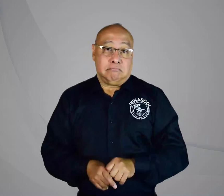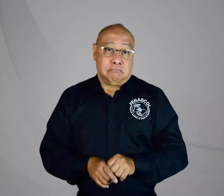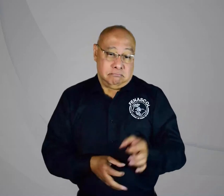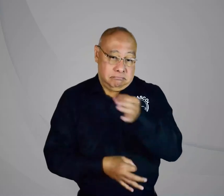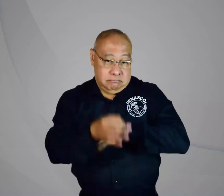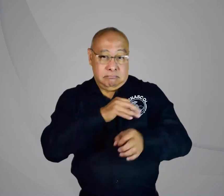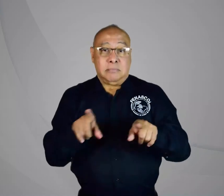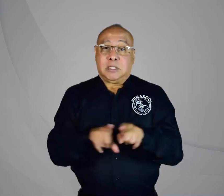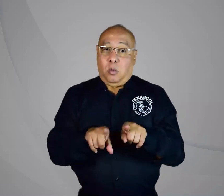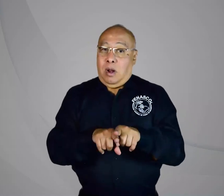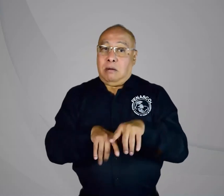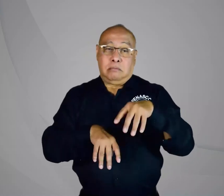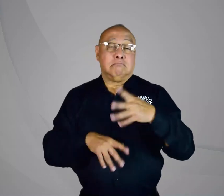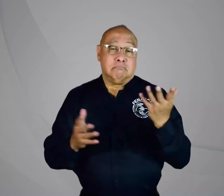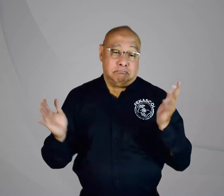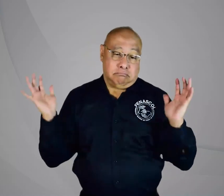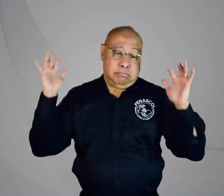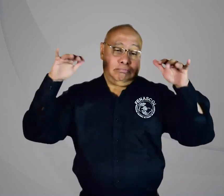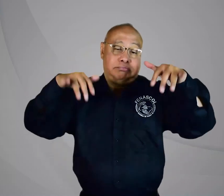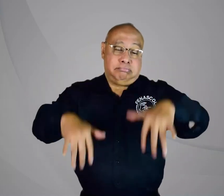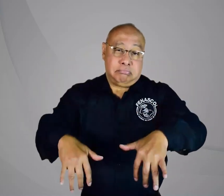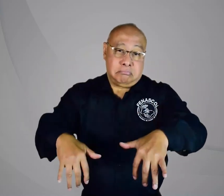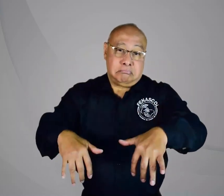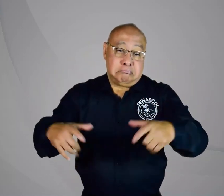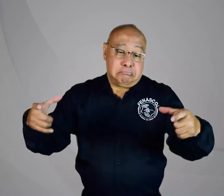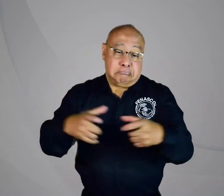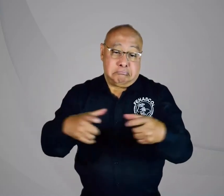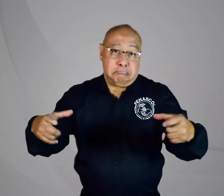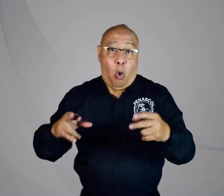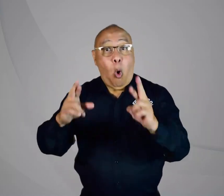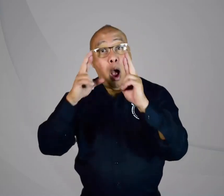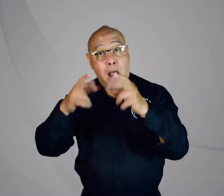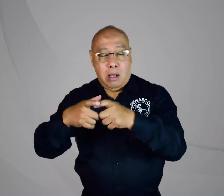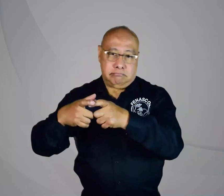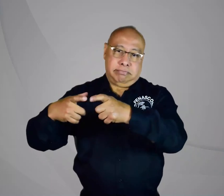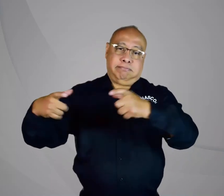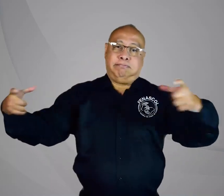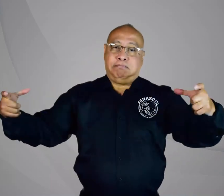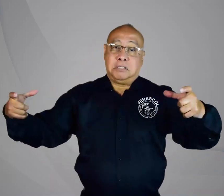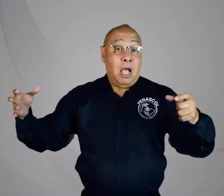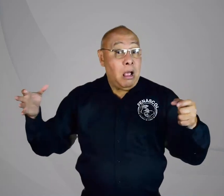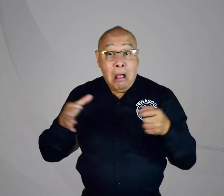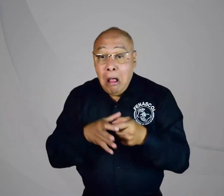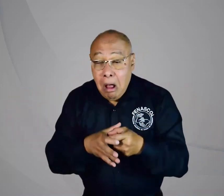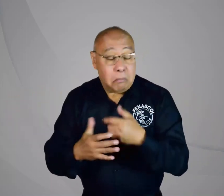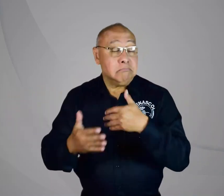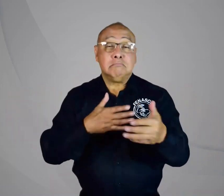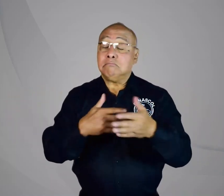y por lo tanto, se logró una solución. Igualmente, en este tema, queremos que este plantón, no importa si la cantidad de